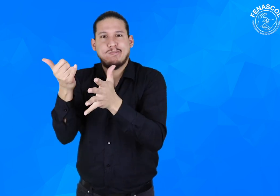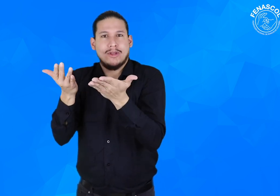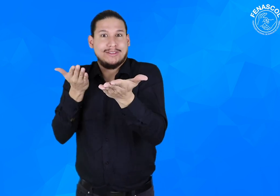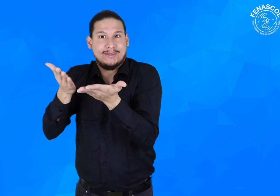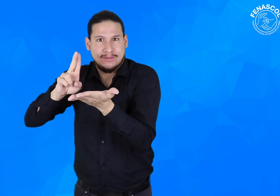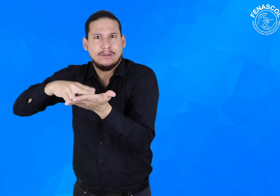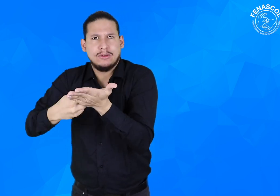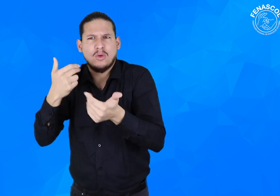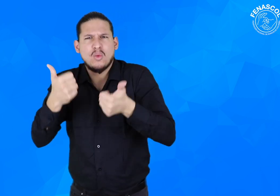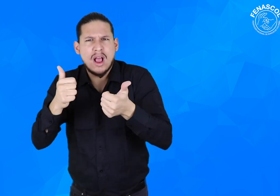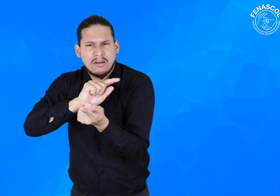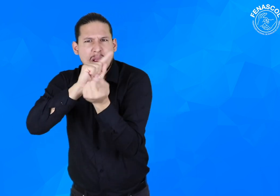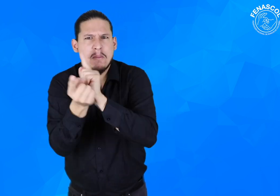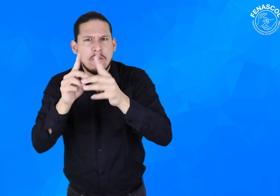Caracol y RCN ASI.